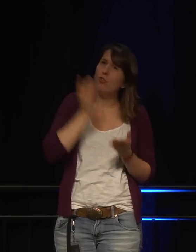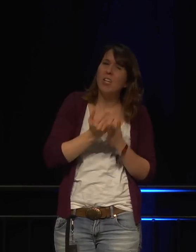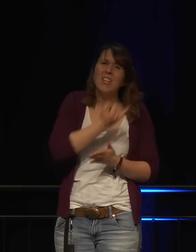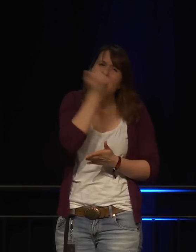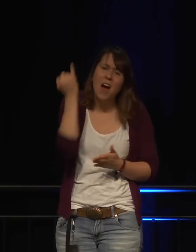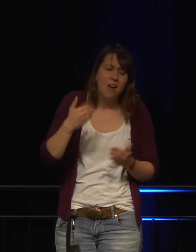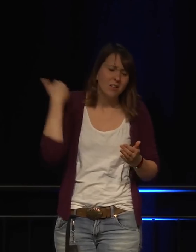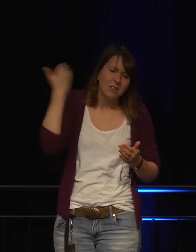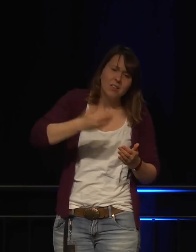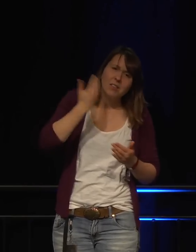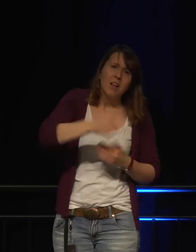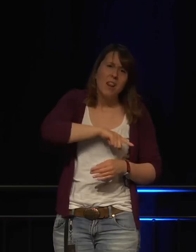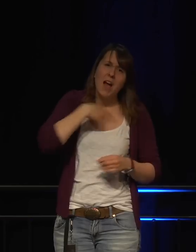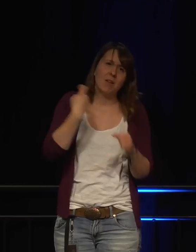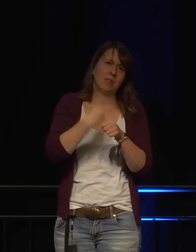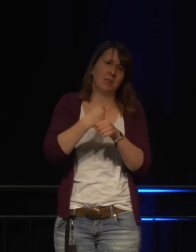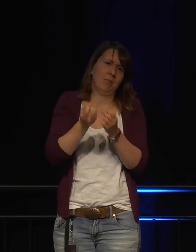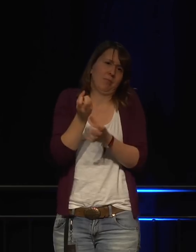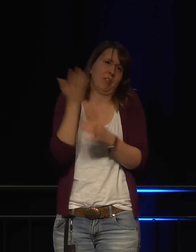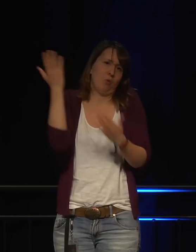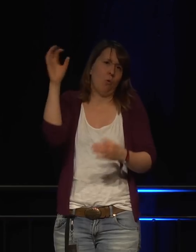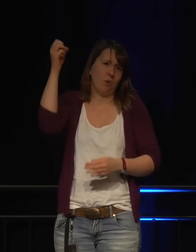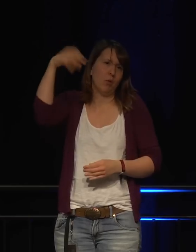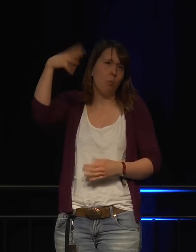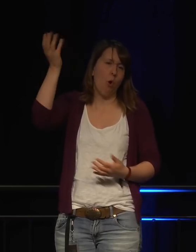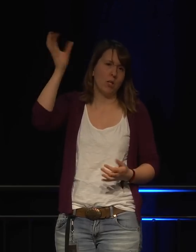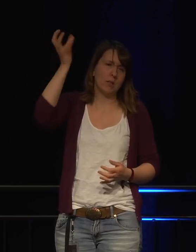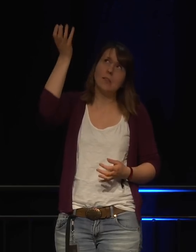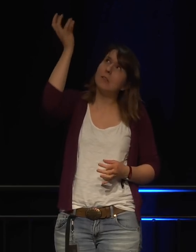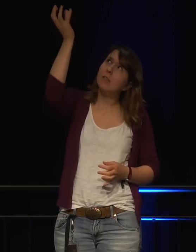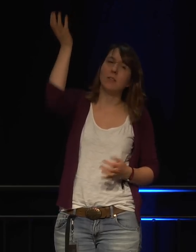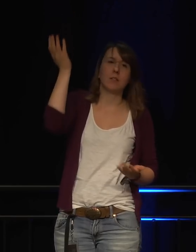der Glühbirnen herstellt, seit vielen, vielen Jahren.